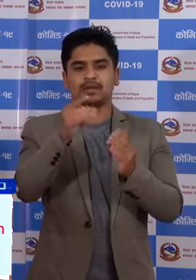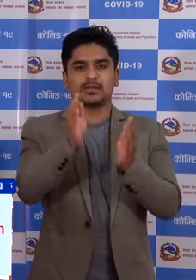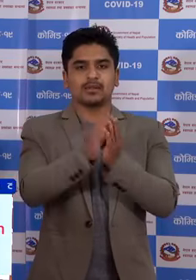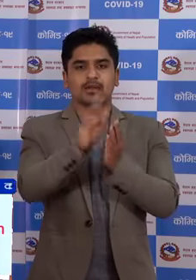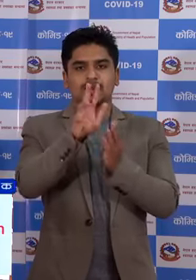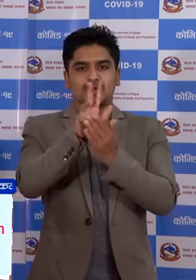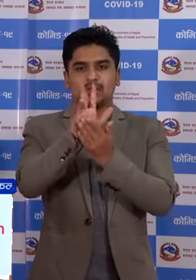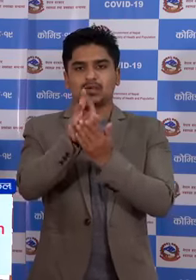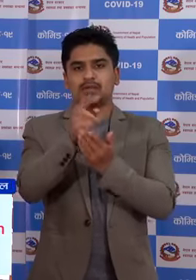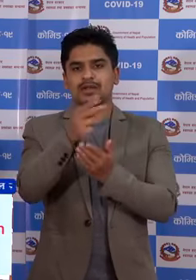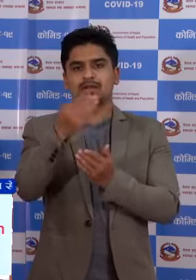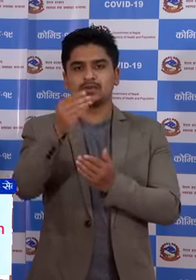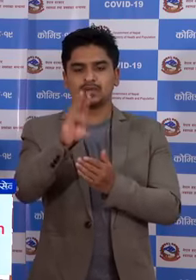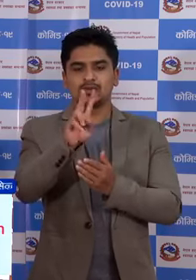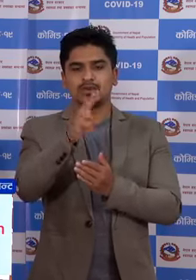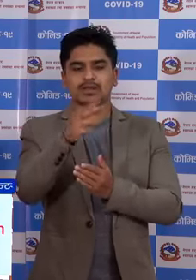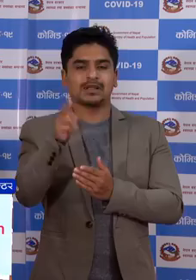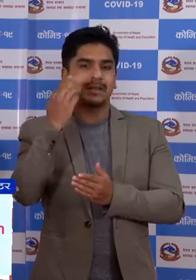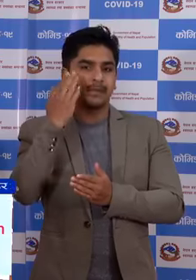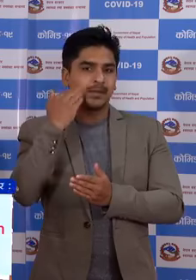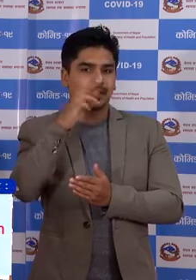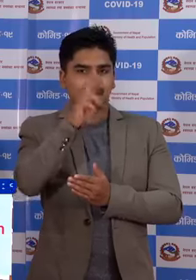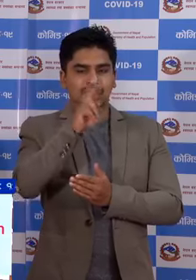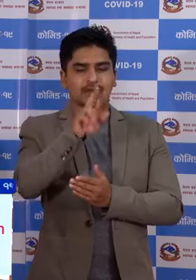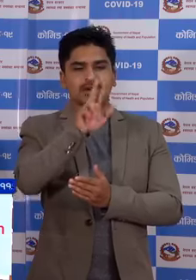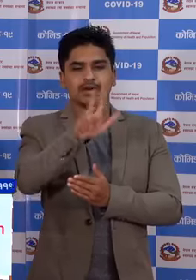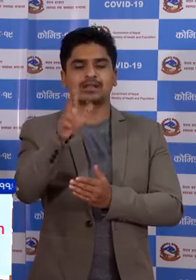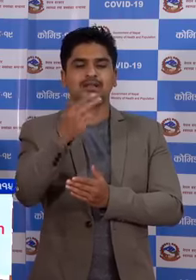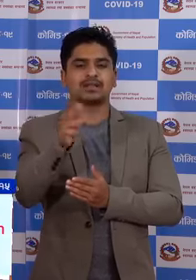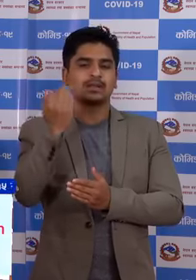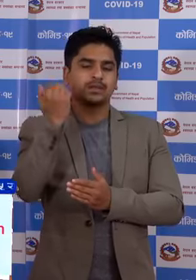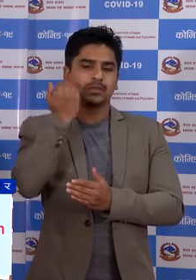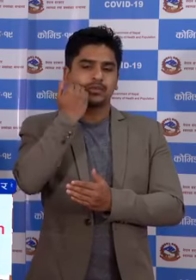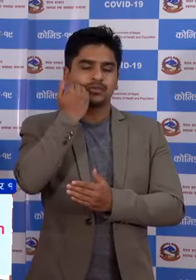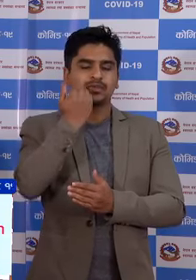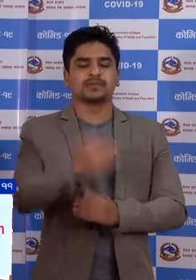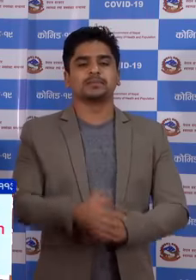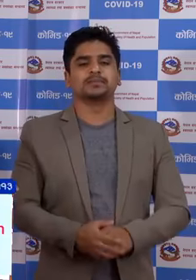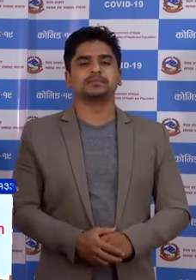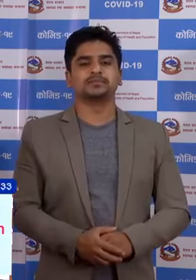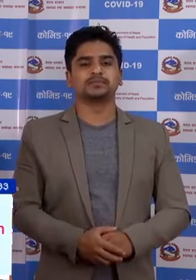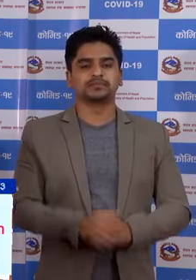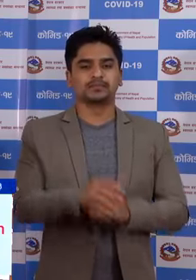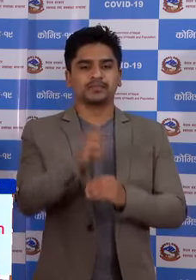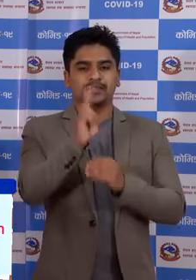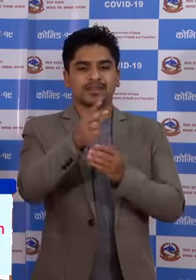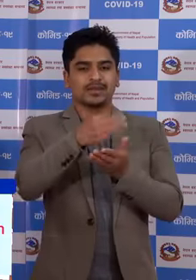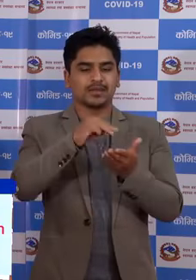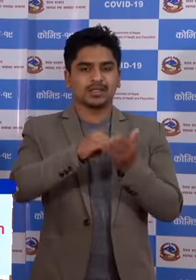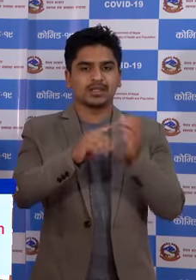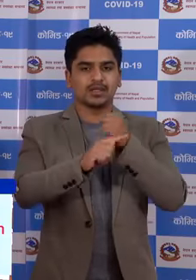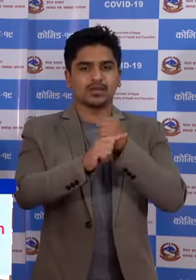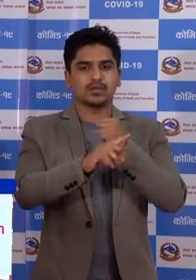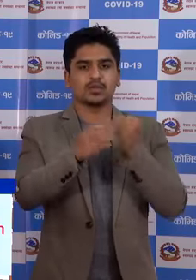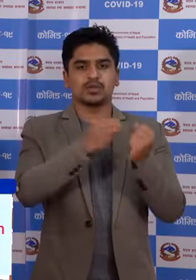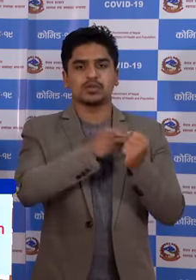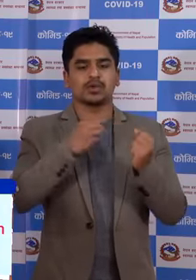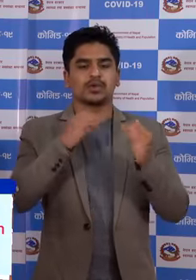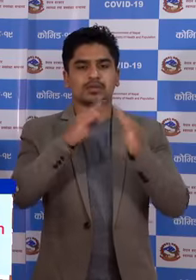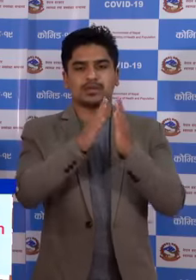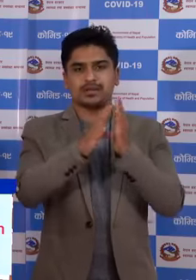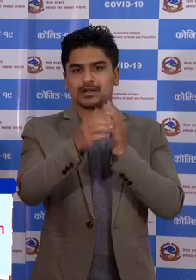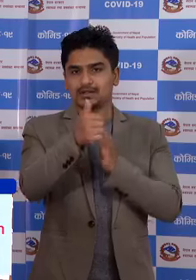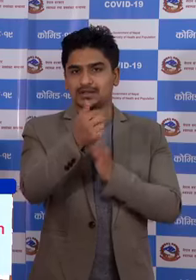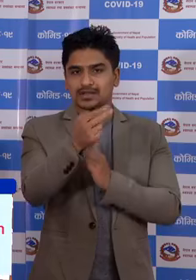तेश मद्दे 2 जना महिला रा 88 जना पूरुष तेश मद्दे पोशी अस्पताल बाट 6